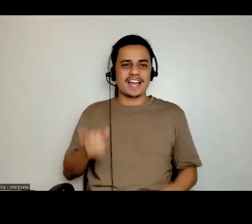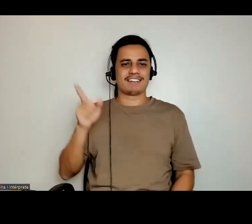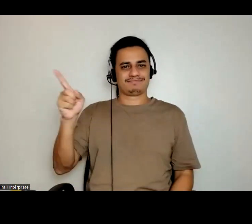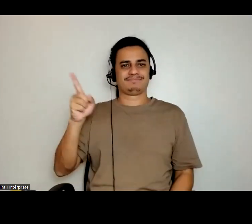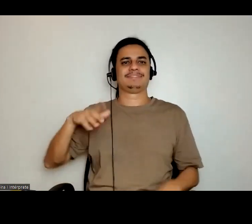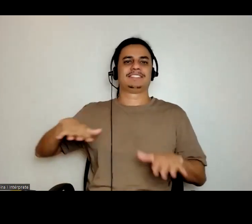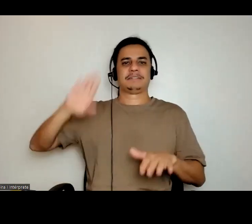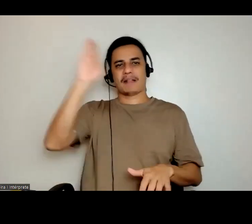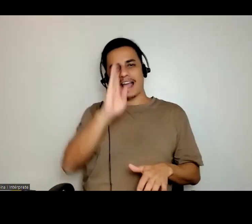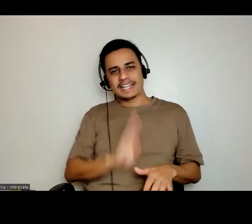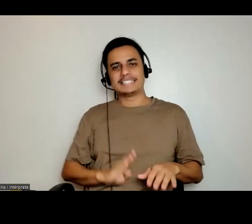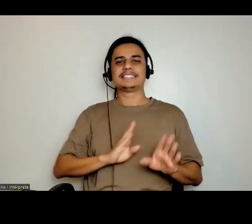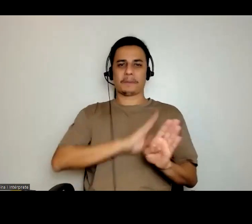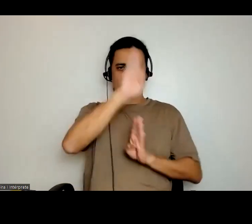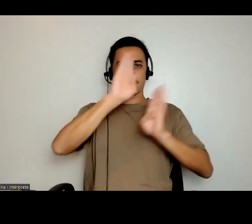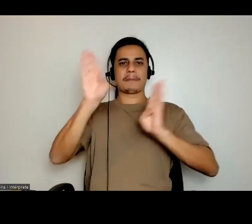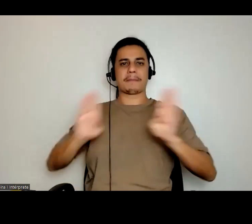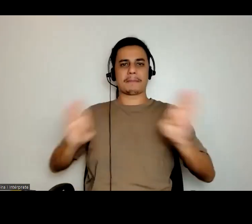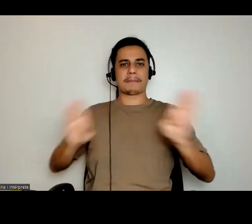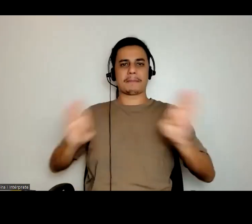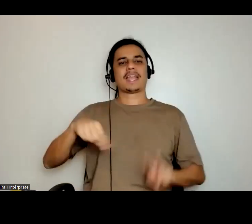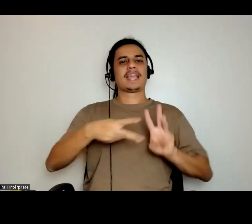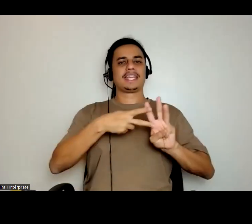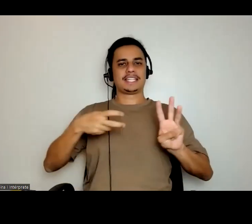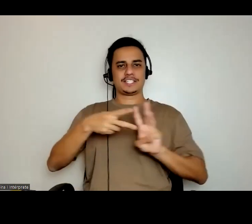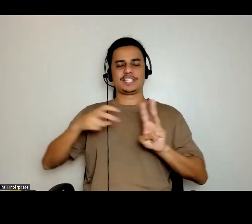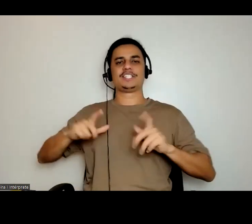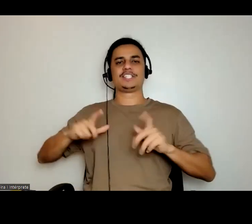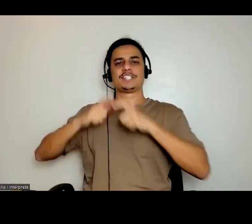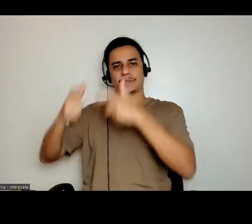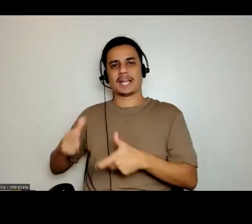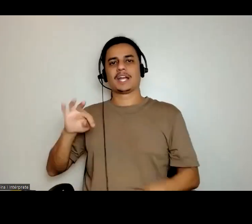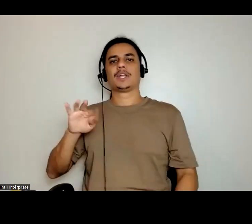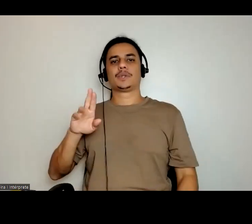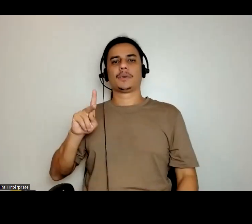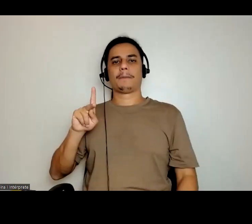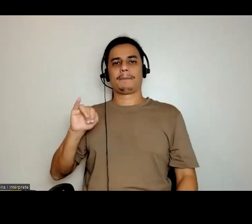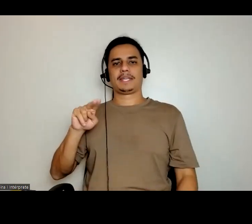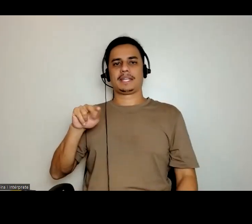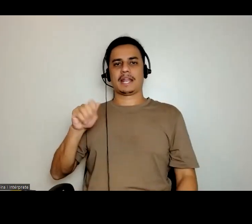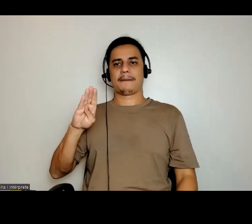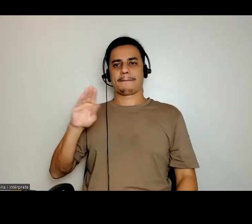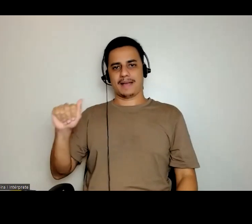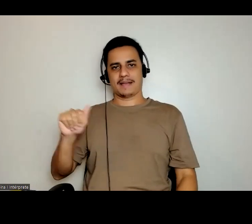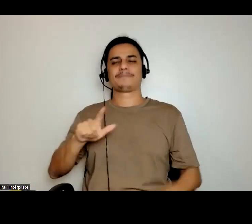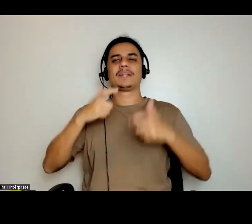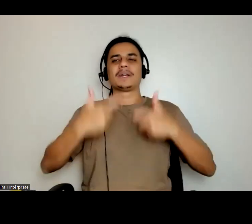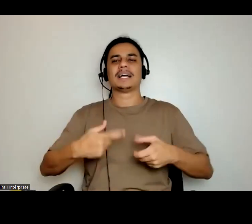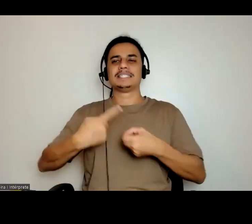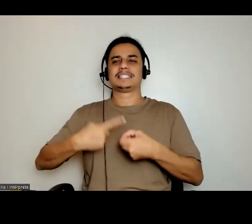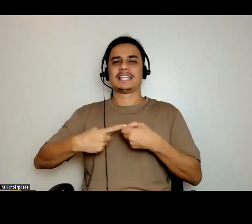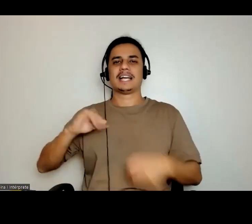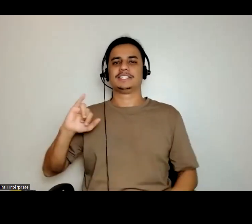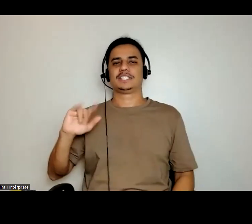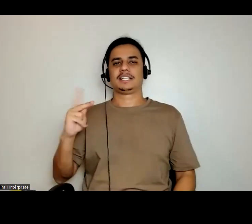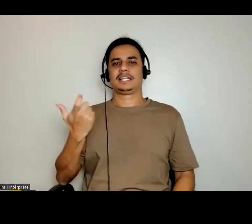território brasileiro. É um indígena do território Tukinambá, em Olidência, que fica em Iliéus, na Bahia. É pós-doutorado em